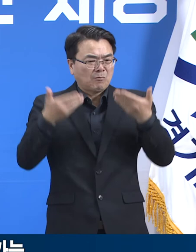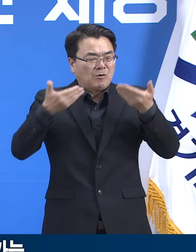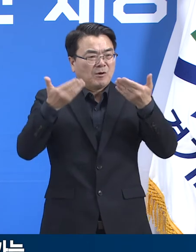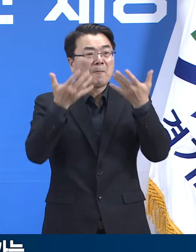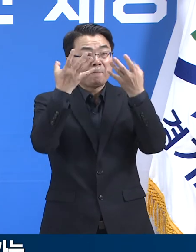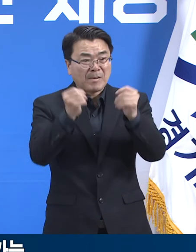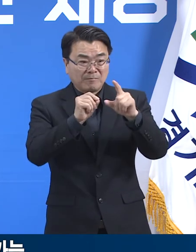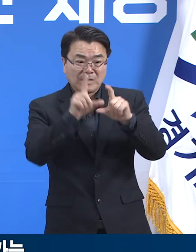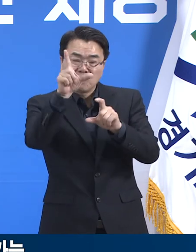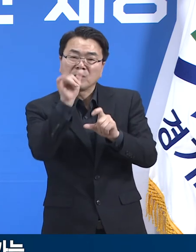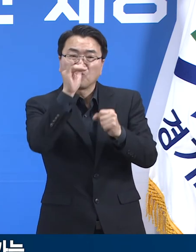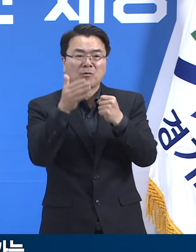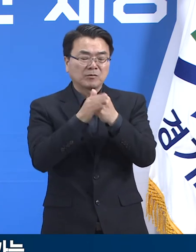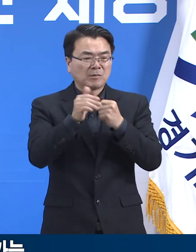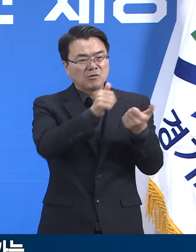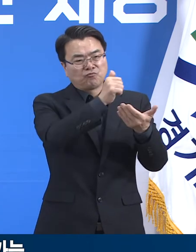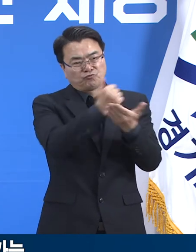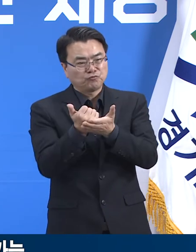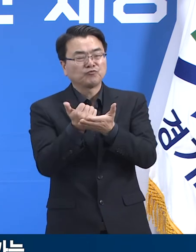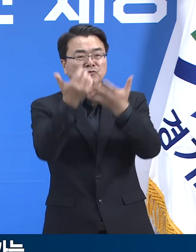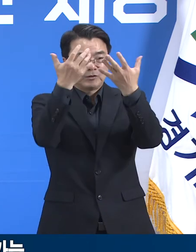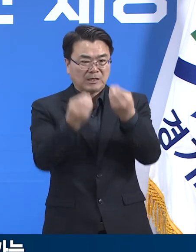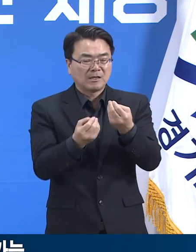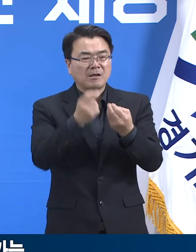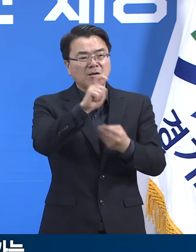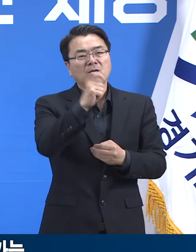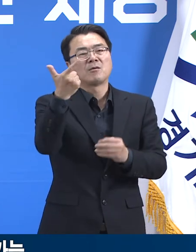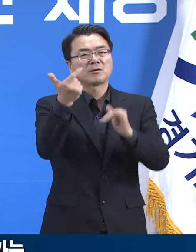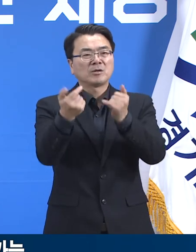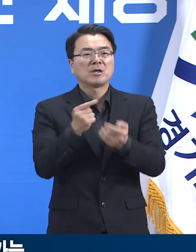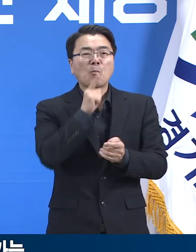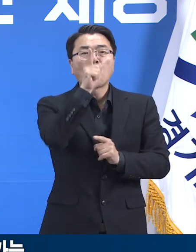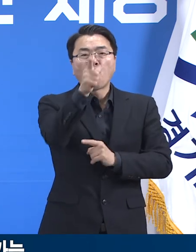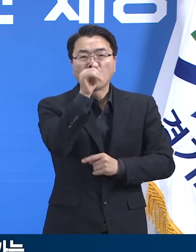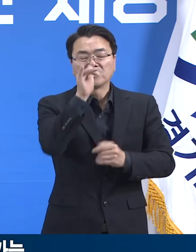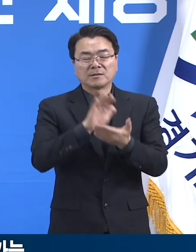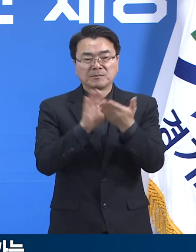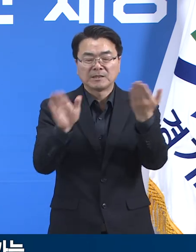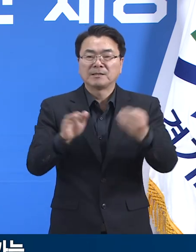사례는 연한 건, 사망 사례는 총 16건 보고되었습니다.